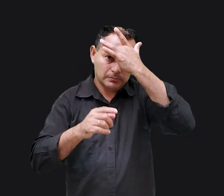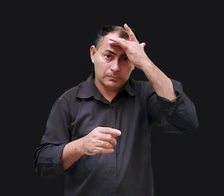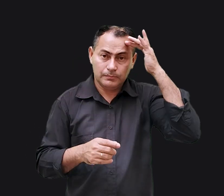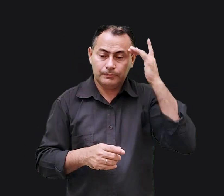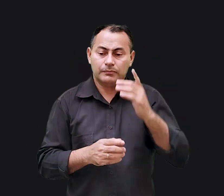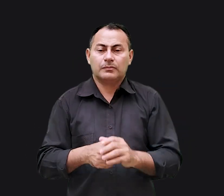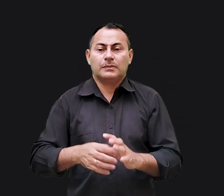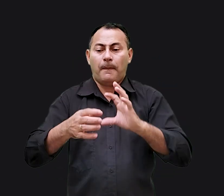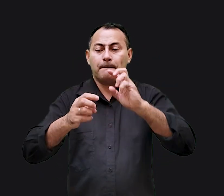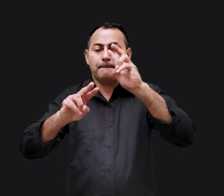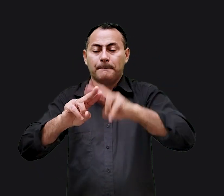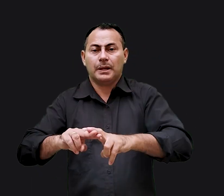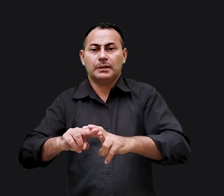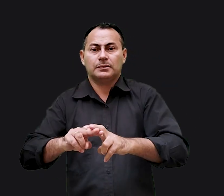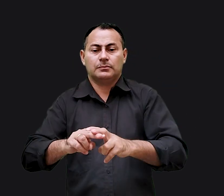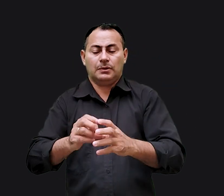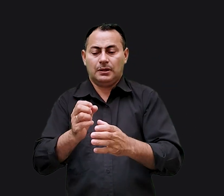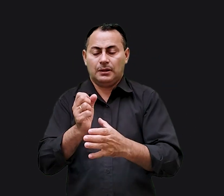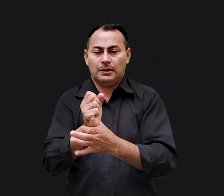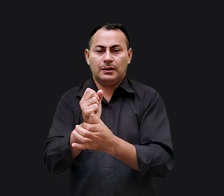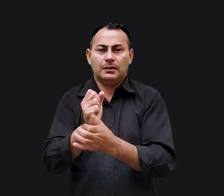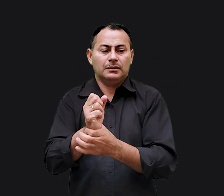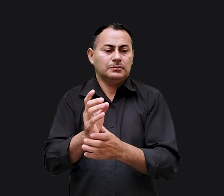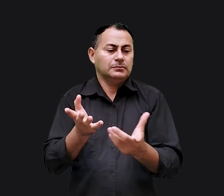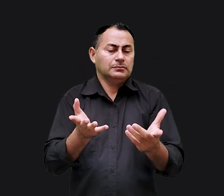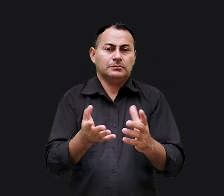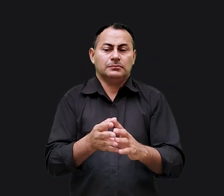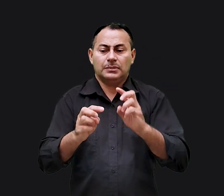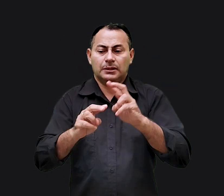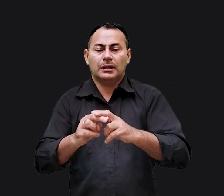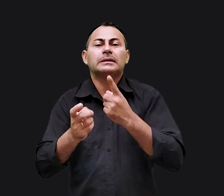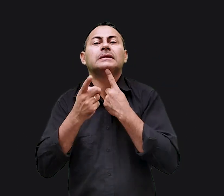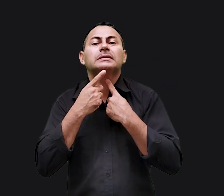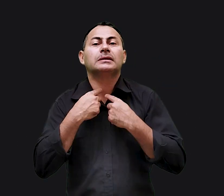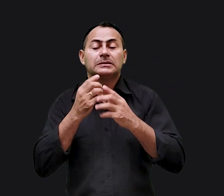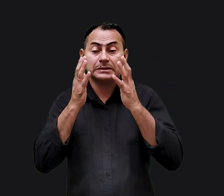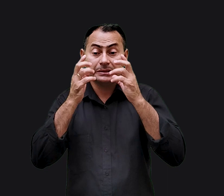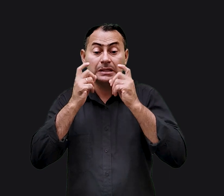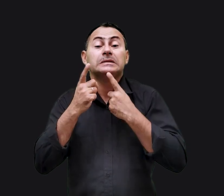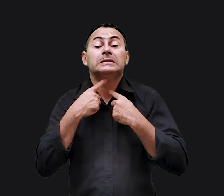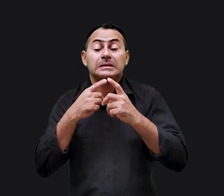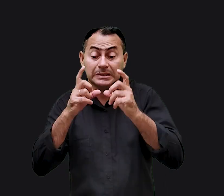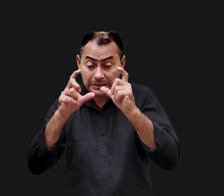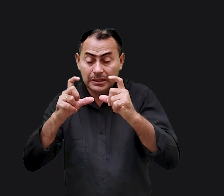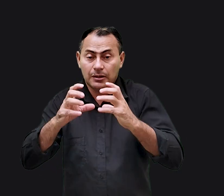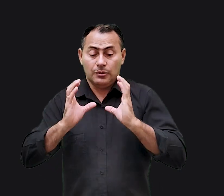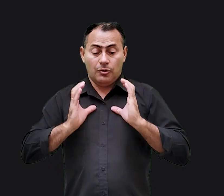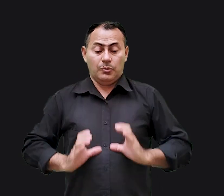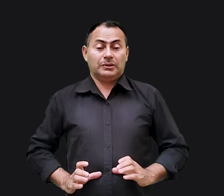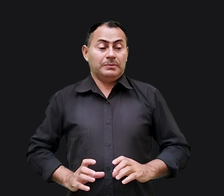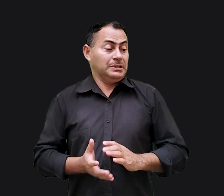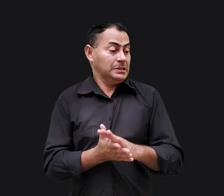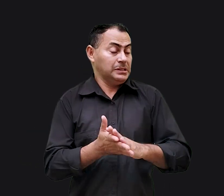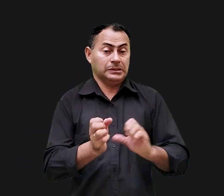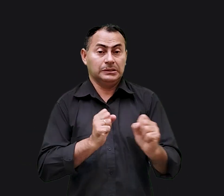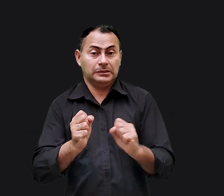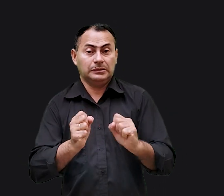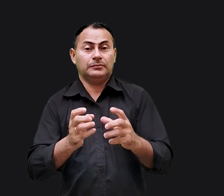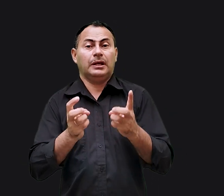se importa com as pessoas que estão acorrentadas a uma garrafa, lascivia, a desejos obsessivos, a comportamentos compulsivos.